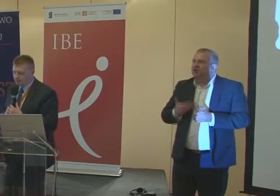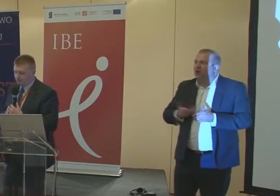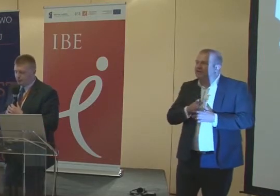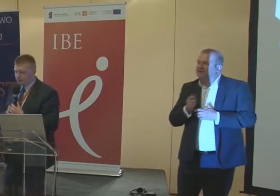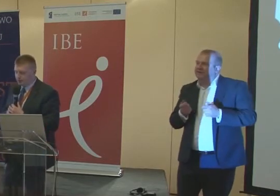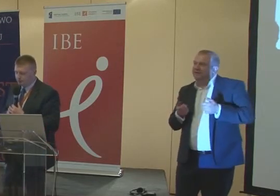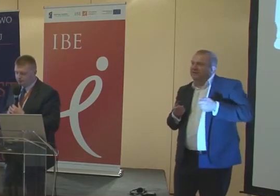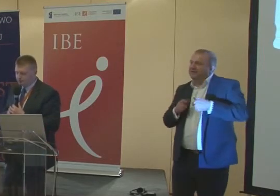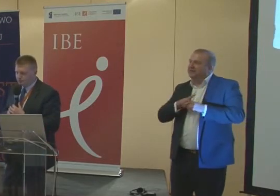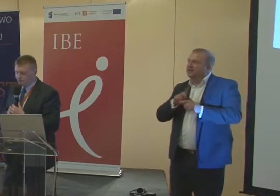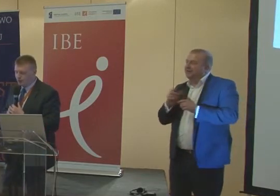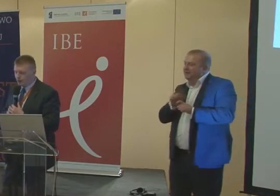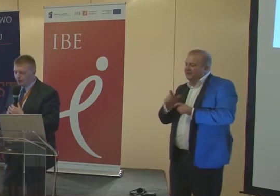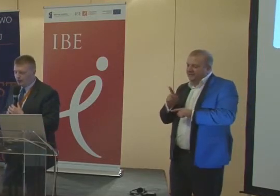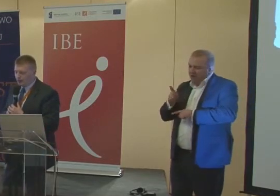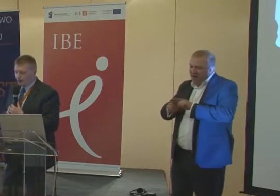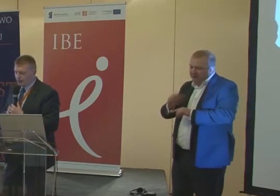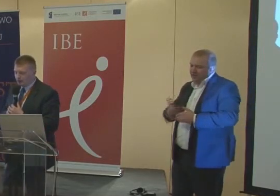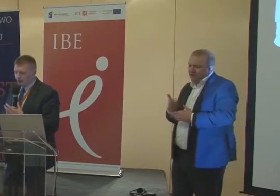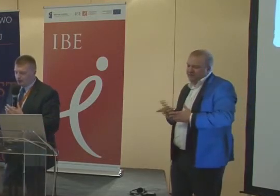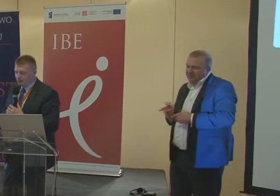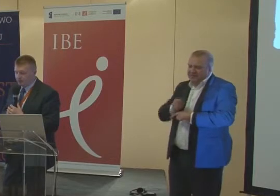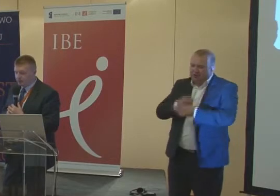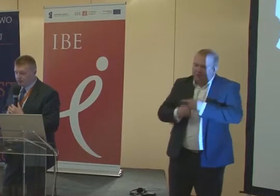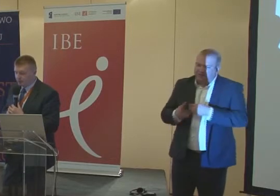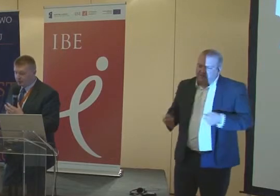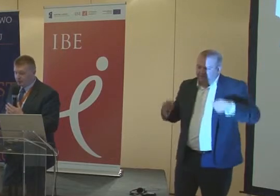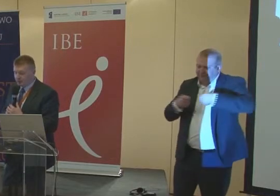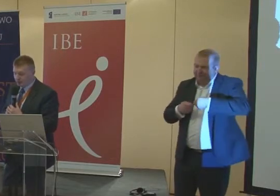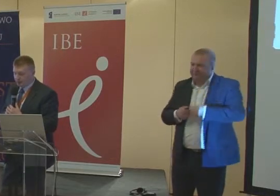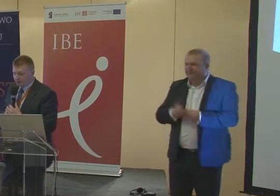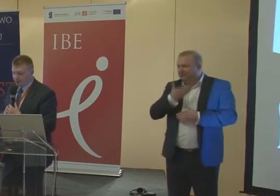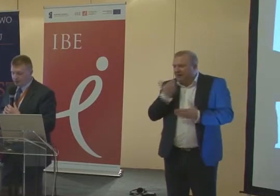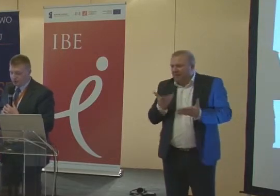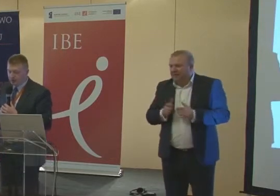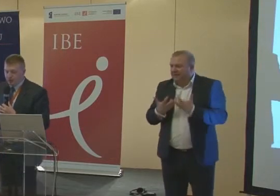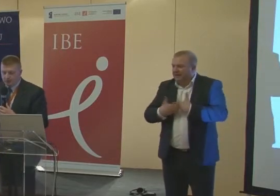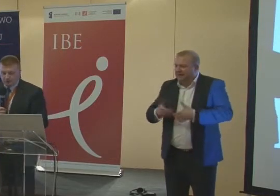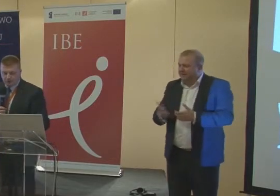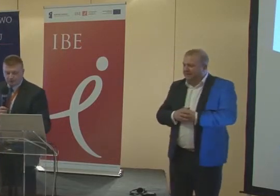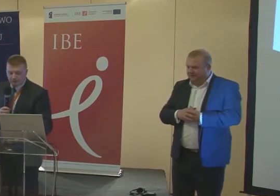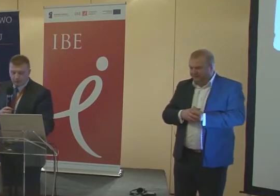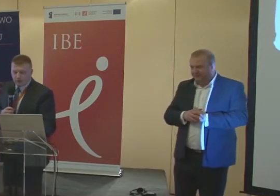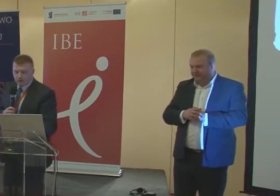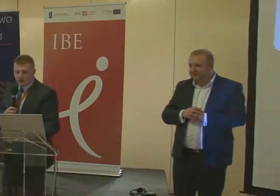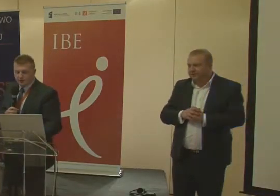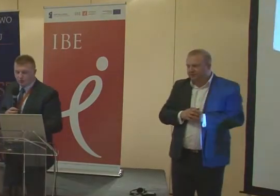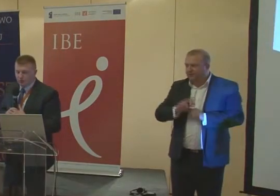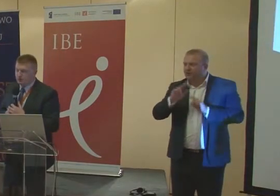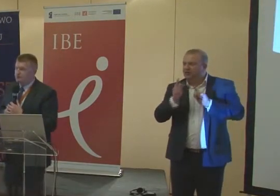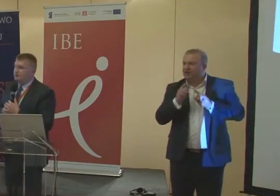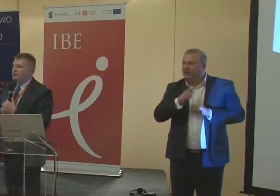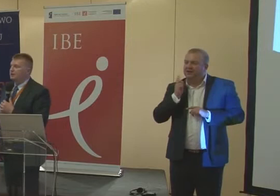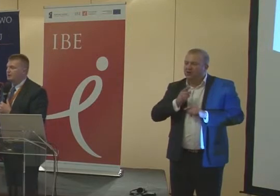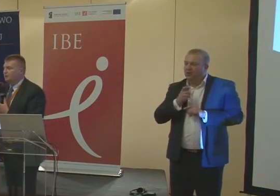które posiadają pewne niepełnosprawności. Proszę Państwa, trzecie liceum